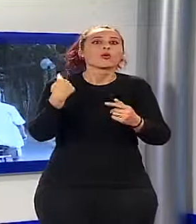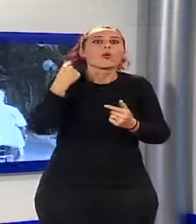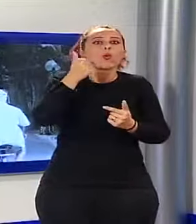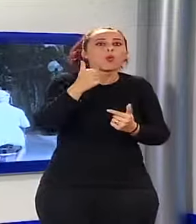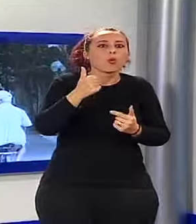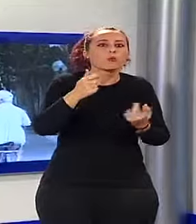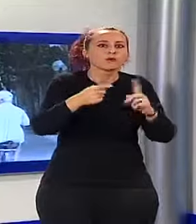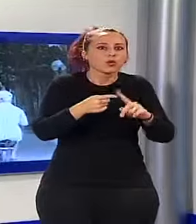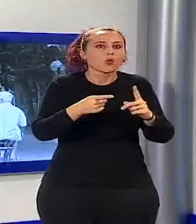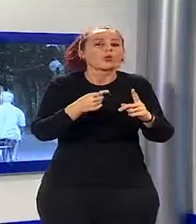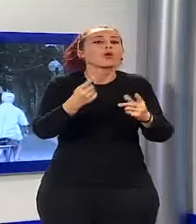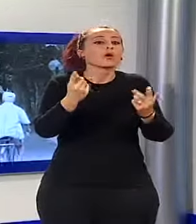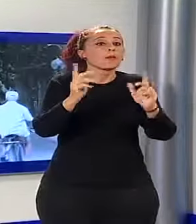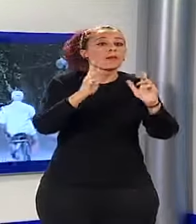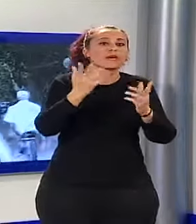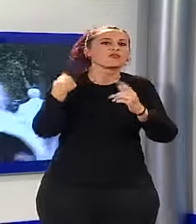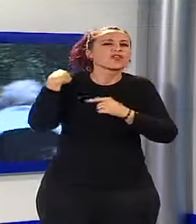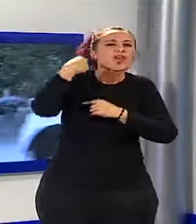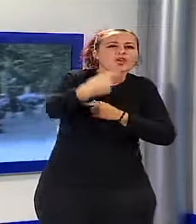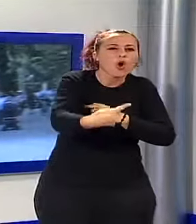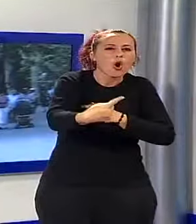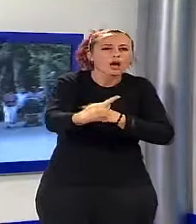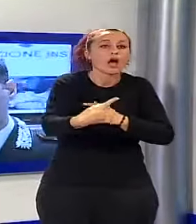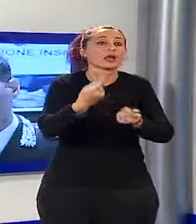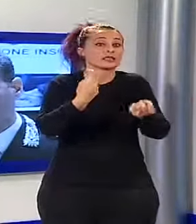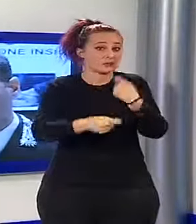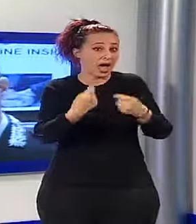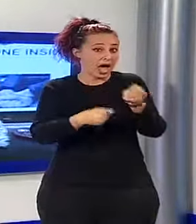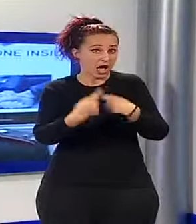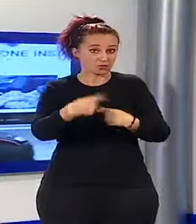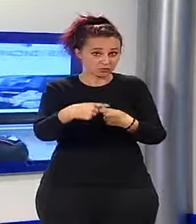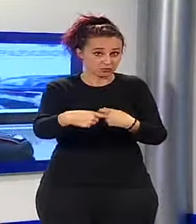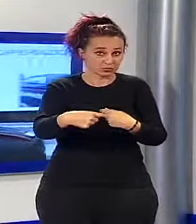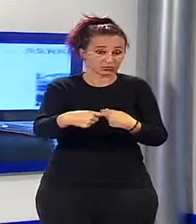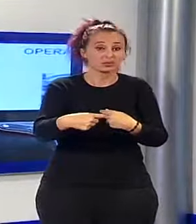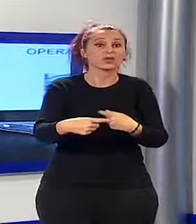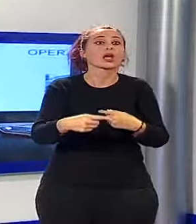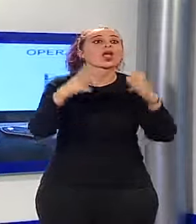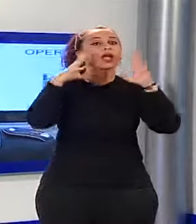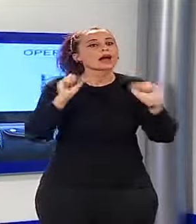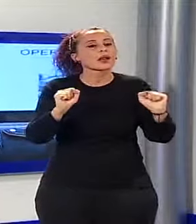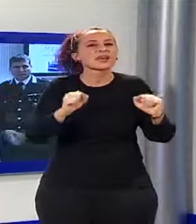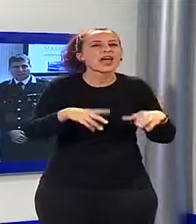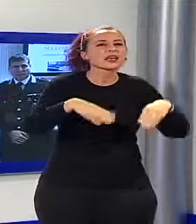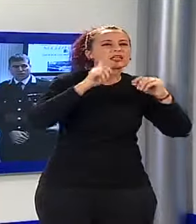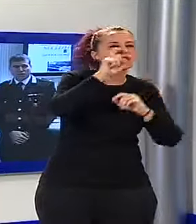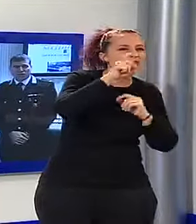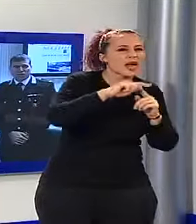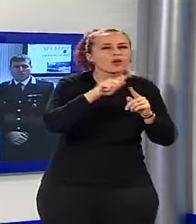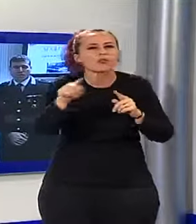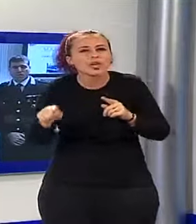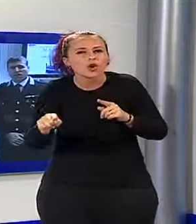di ascici e 60 grammi di cocaina. Il reato di spaccio e i carabinieri della compagnia di Viareggio hanno arrestato dall'inizio dell'anno